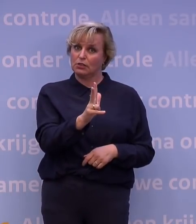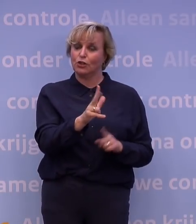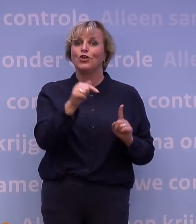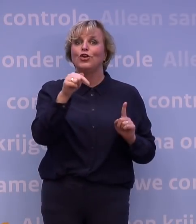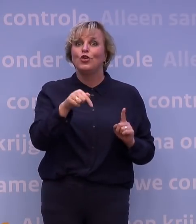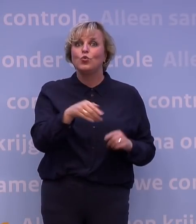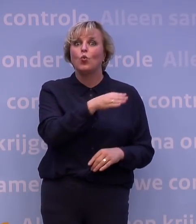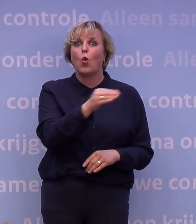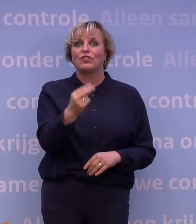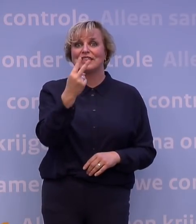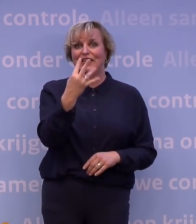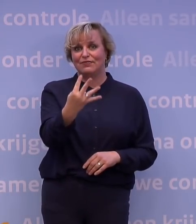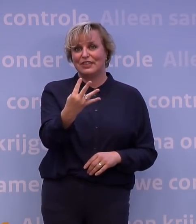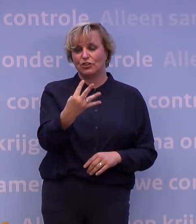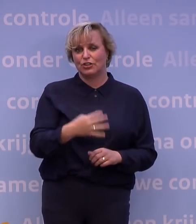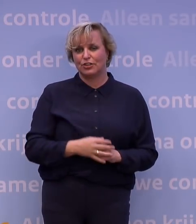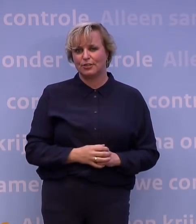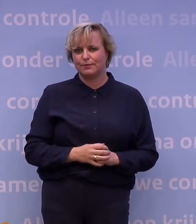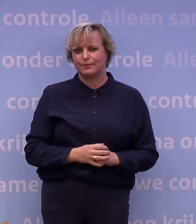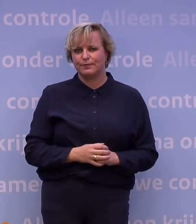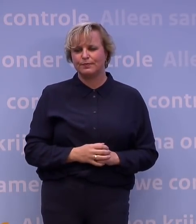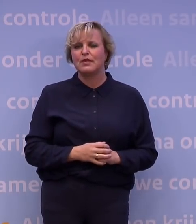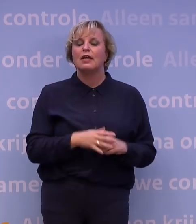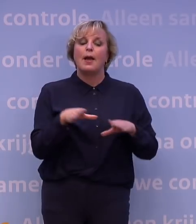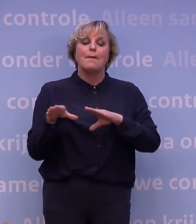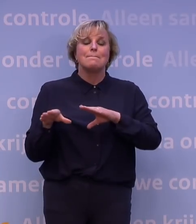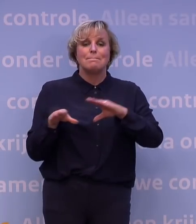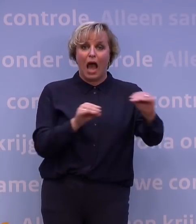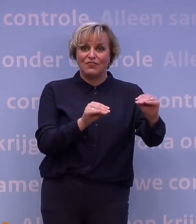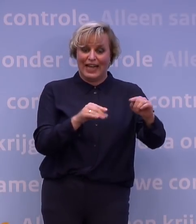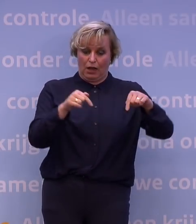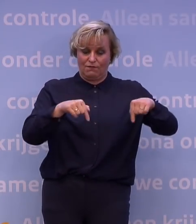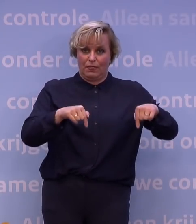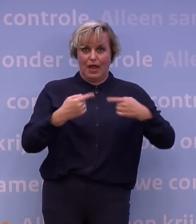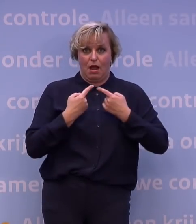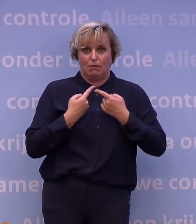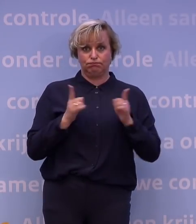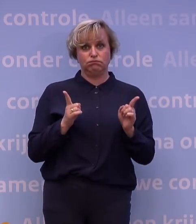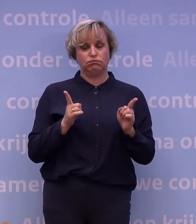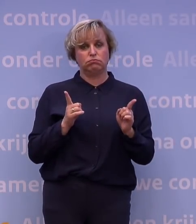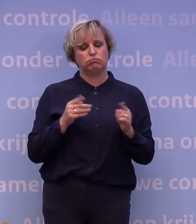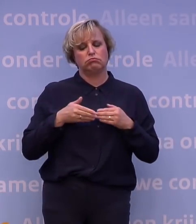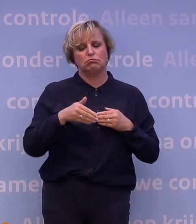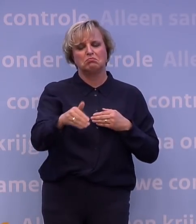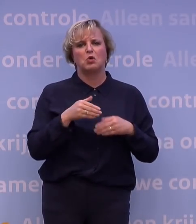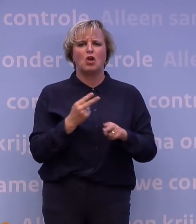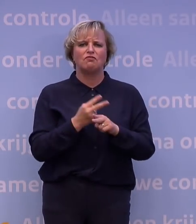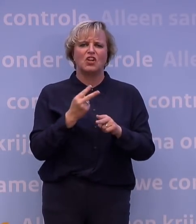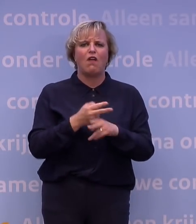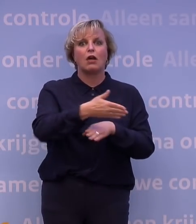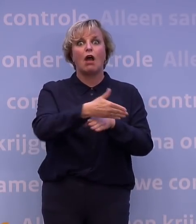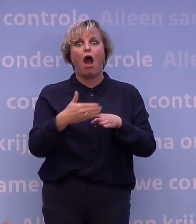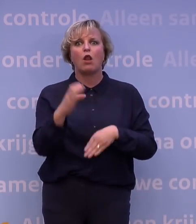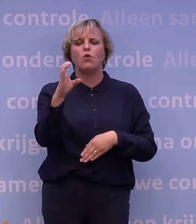zijn het er 142. En zelfs met de maatregelen die we vandaag aankondigen, verwachten we dat er half oktober